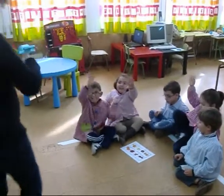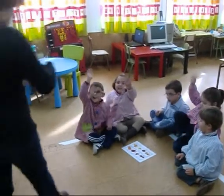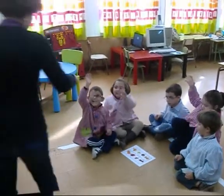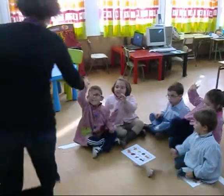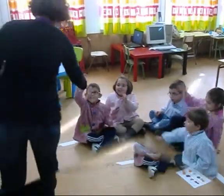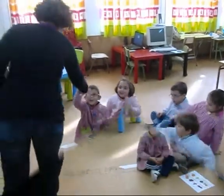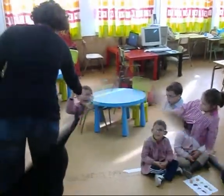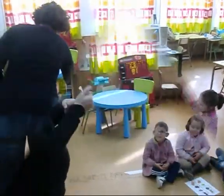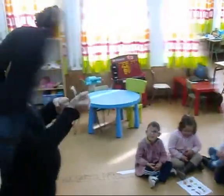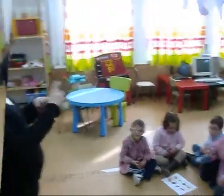Espera Que a ti le gusta a ti